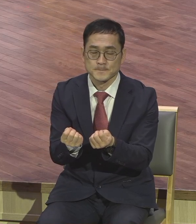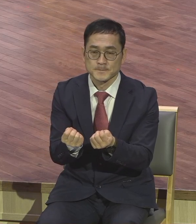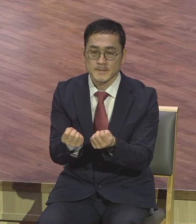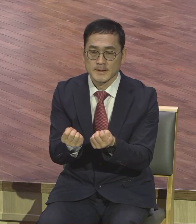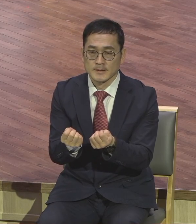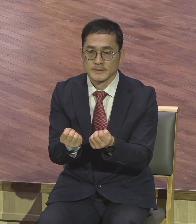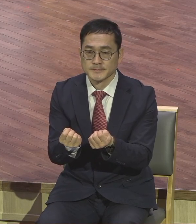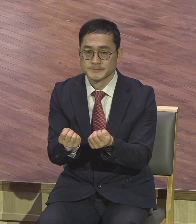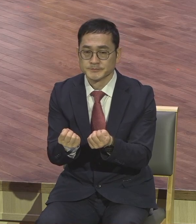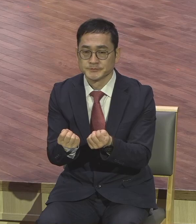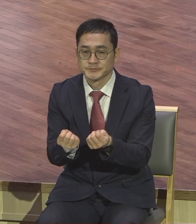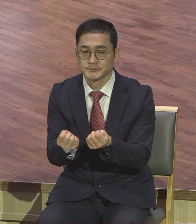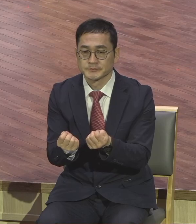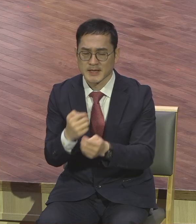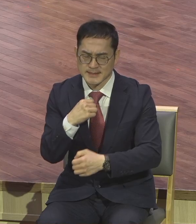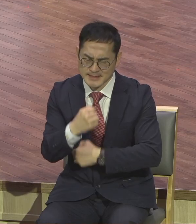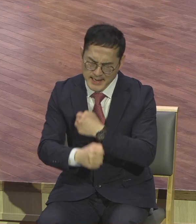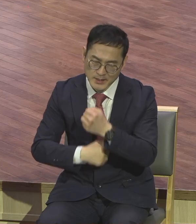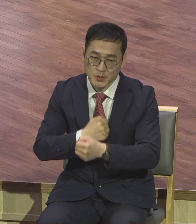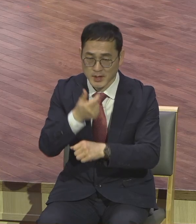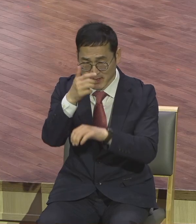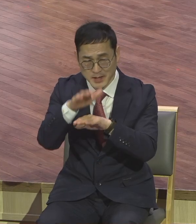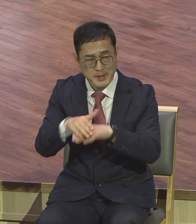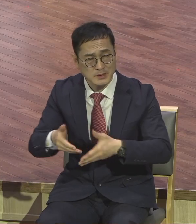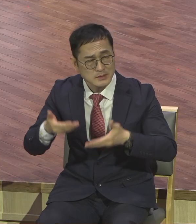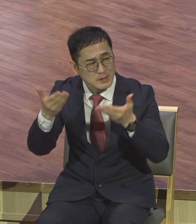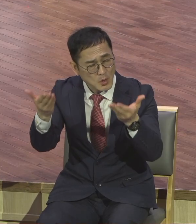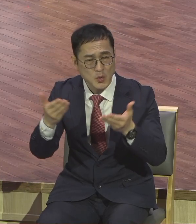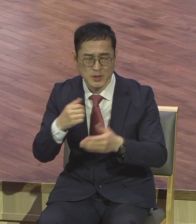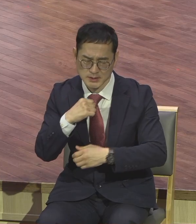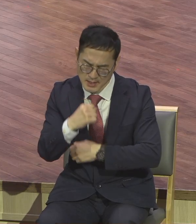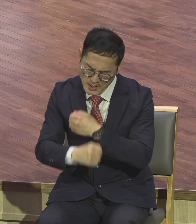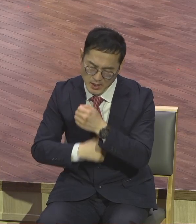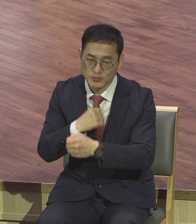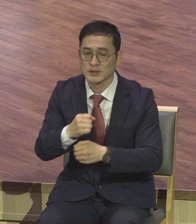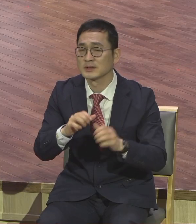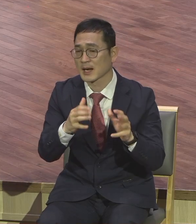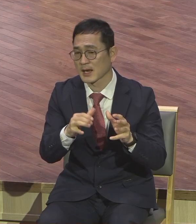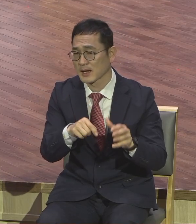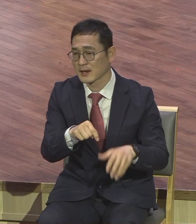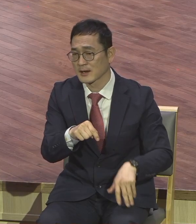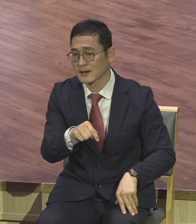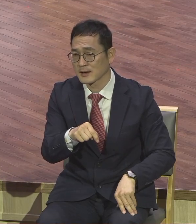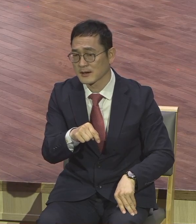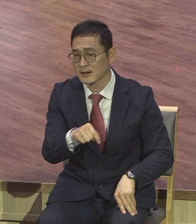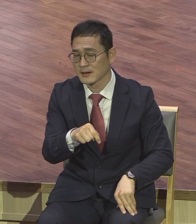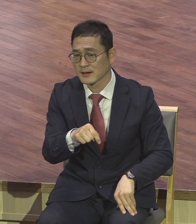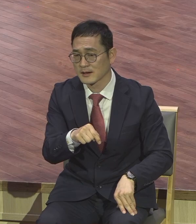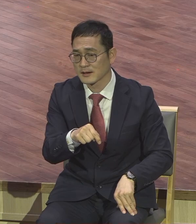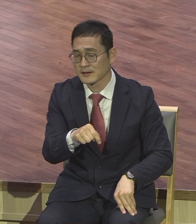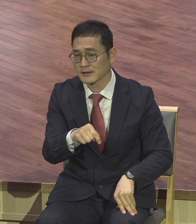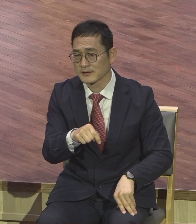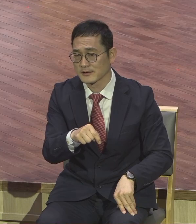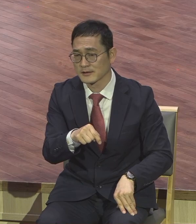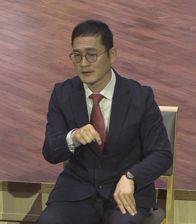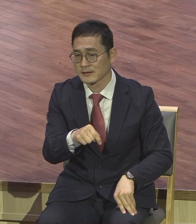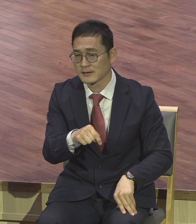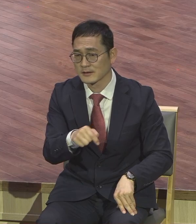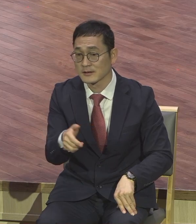자유롭게 살 수 있는 나라에도 불구하고 작년에 말이죠. 작년에 자살